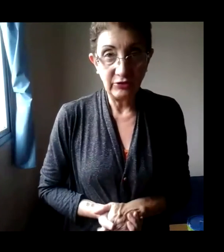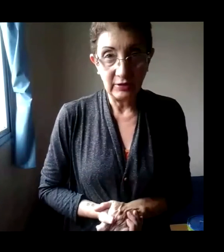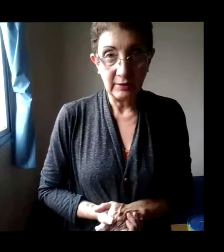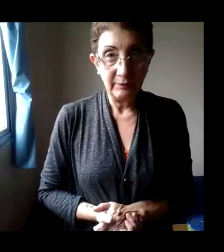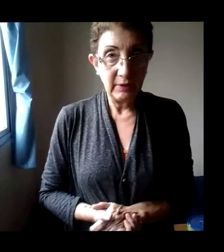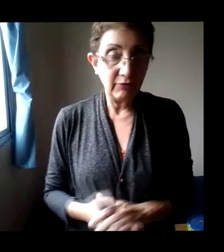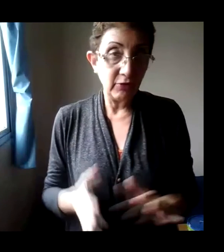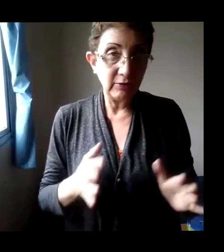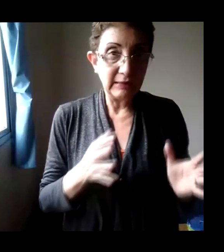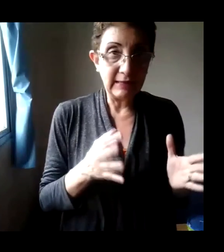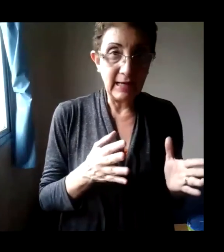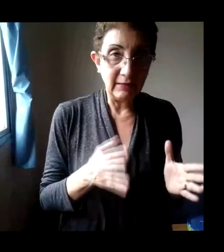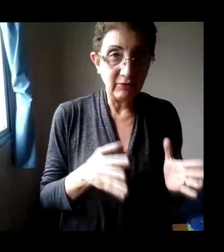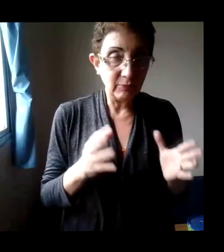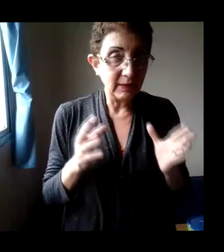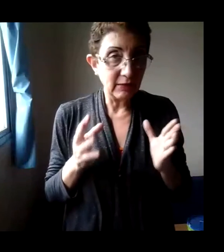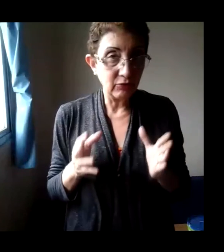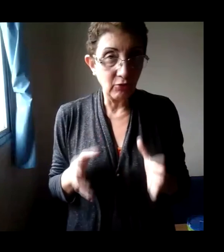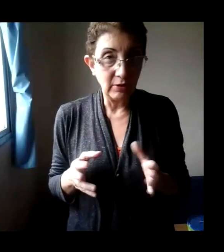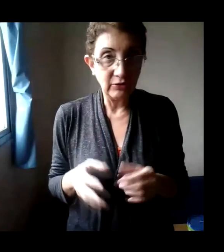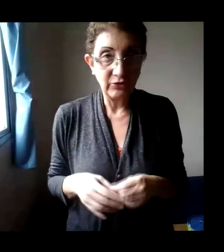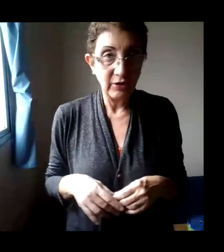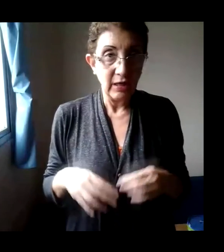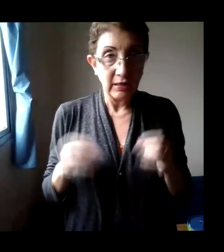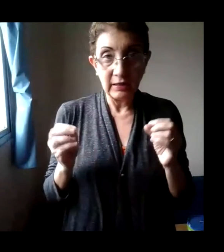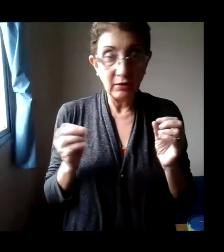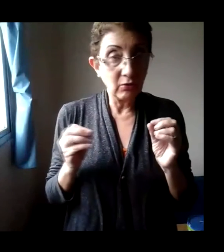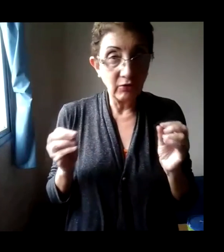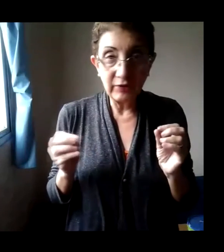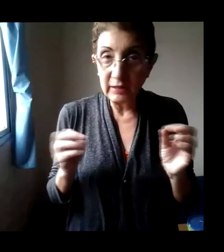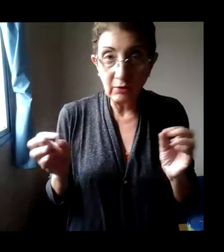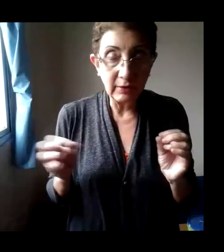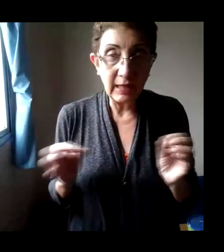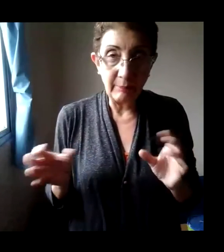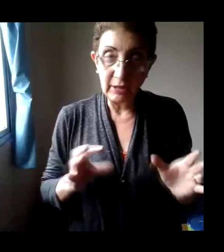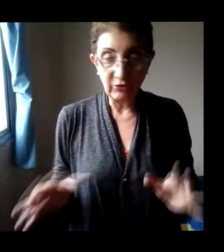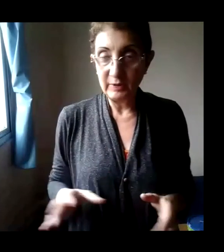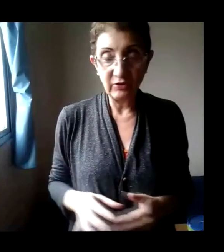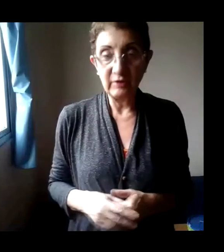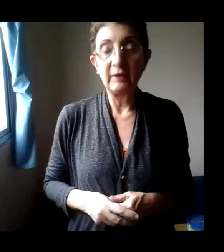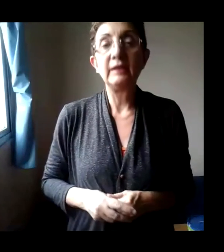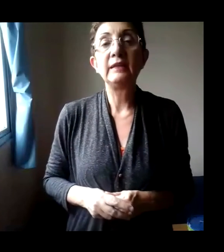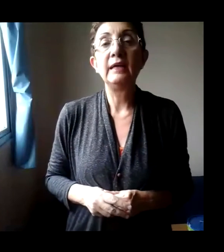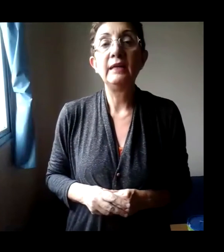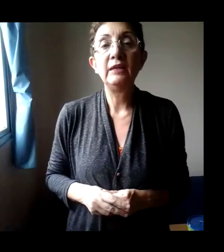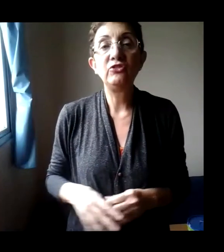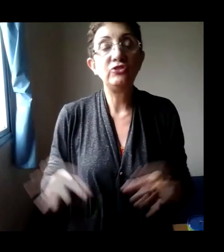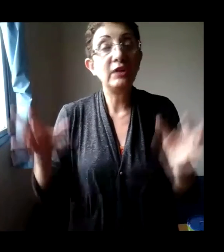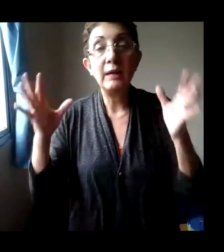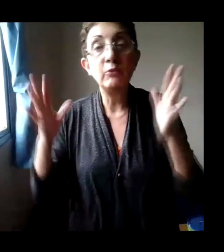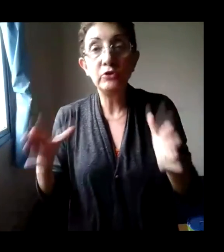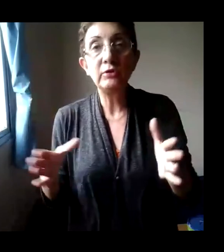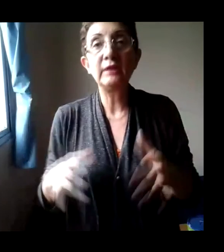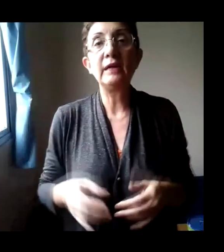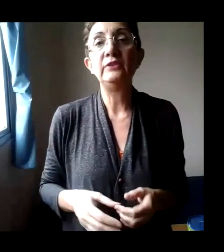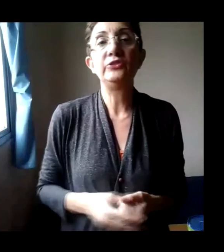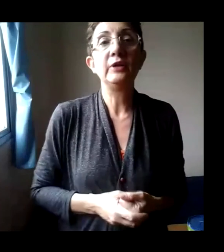dica. E foram detalhes, explicações que eu não consegui encontrar apenas pesquisando na internet. A dica é muito detalhista.